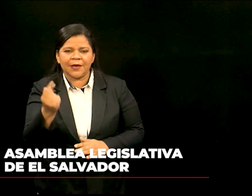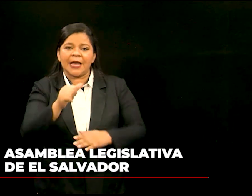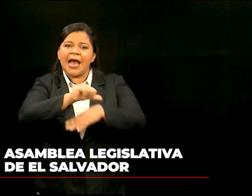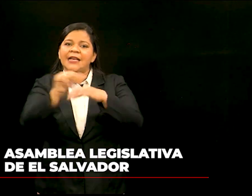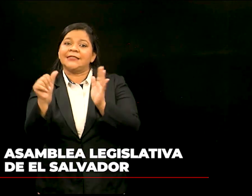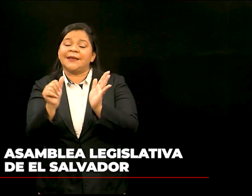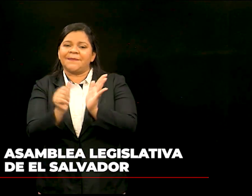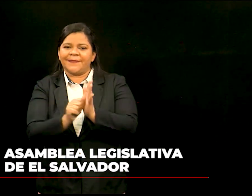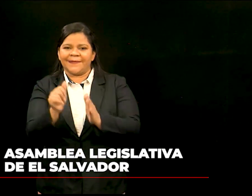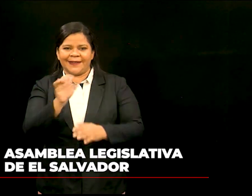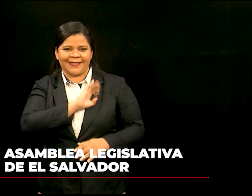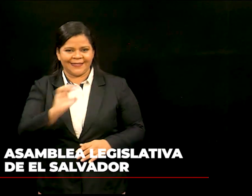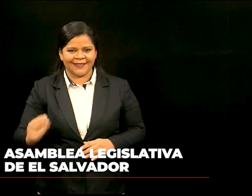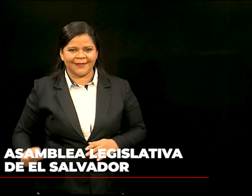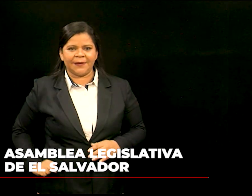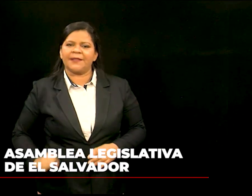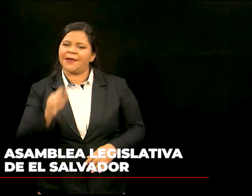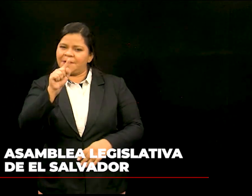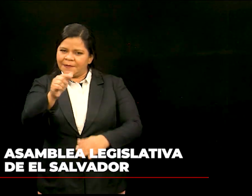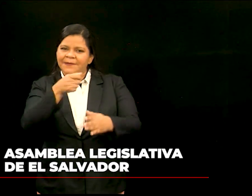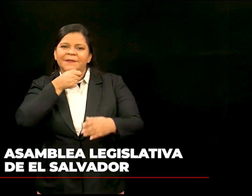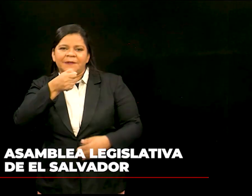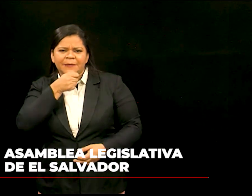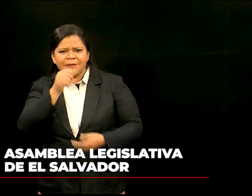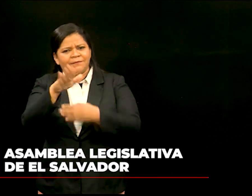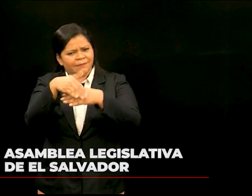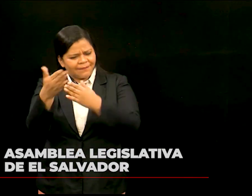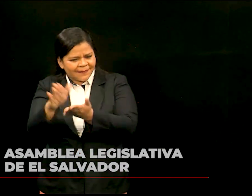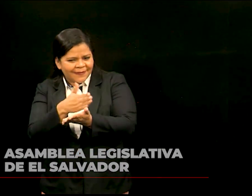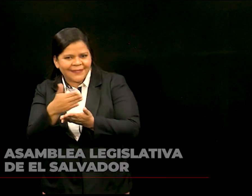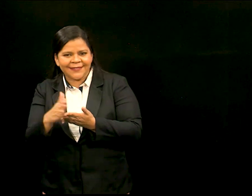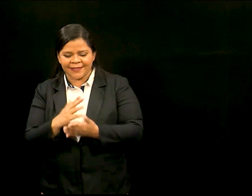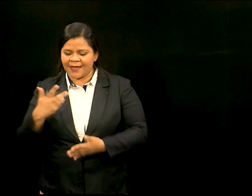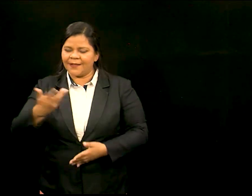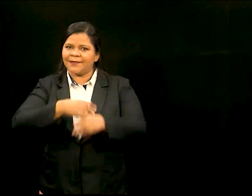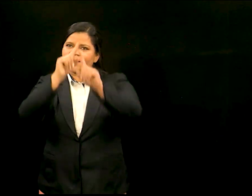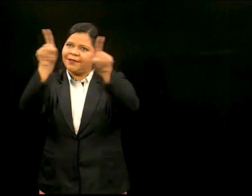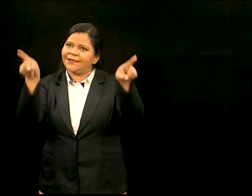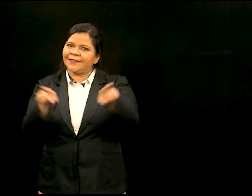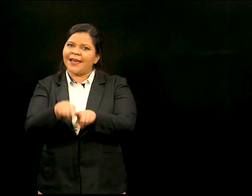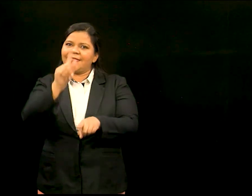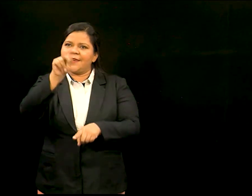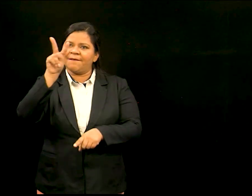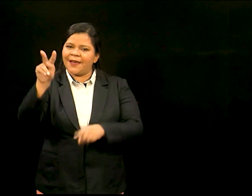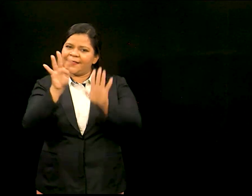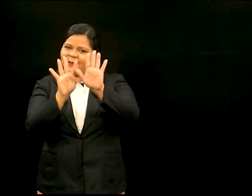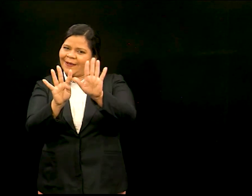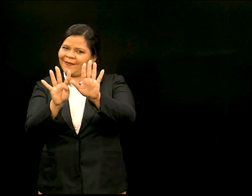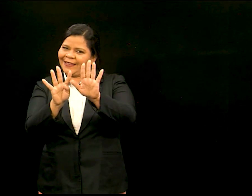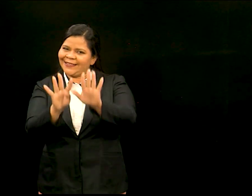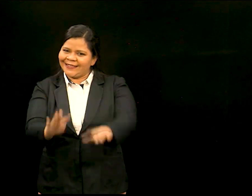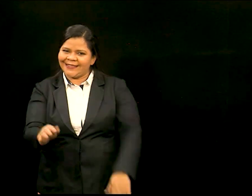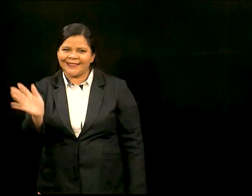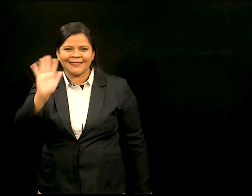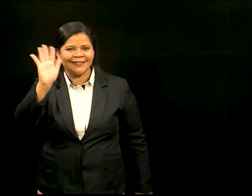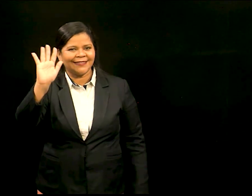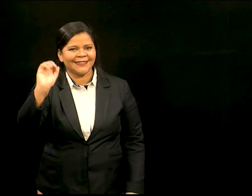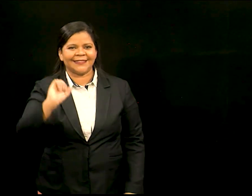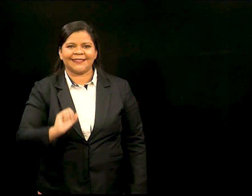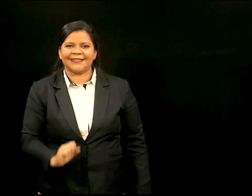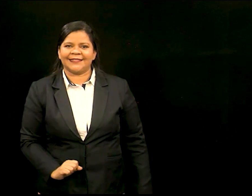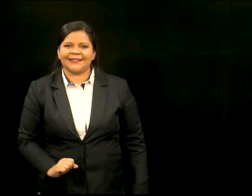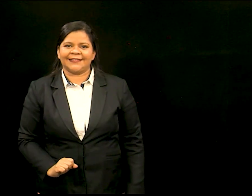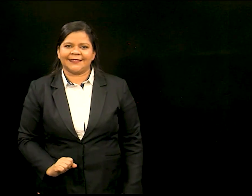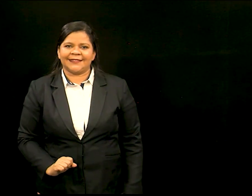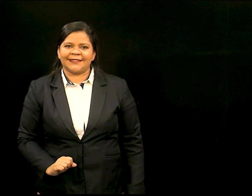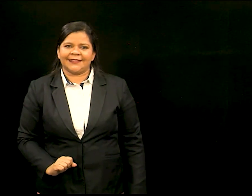Asamblea Legislativa, infórmate y compártelo. Somos Televisión Legislativa, Canal 9. Hasta la próxima.